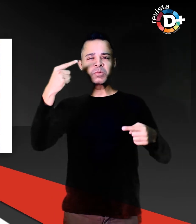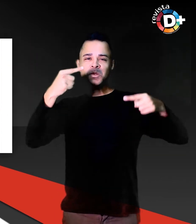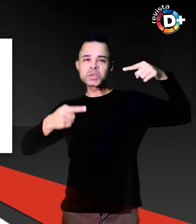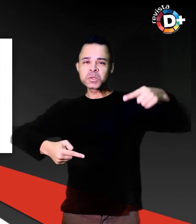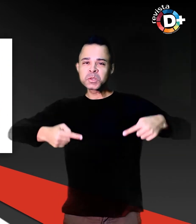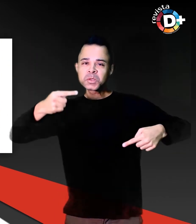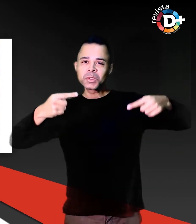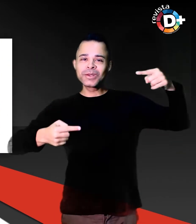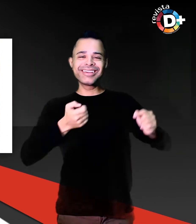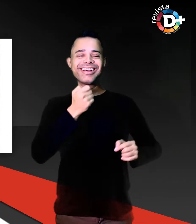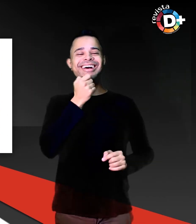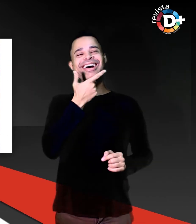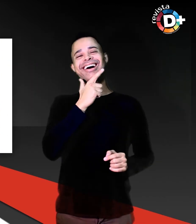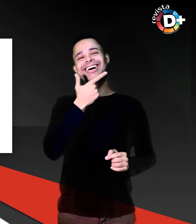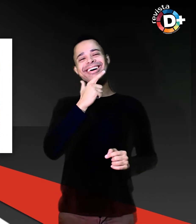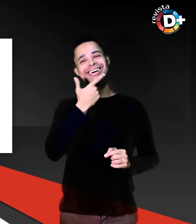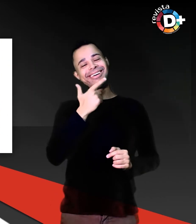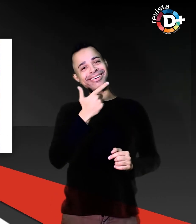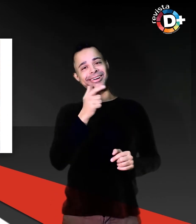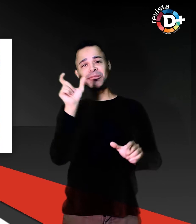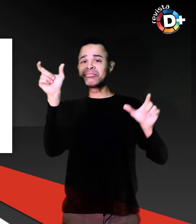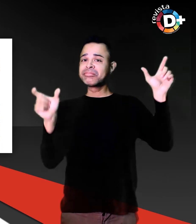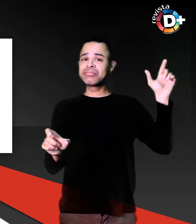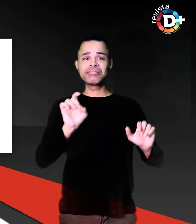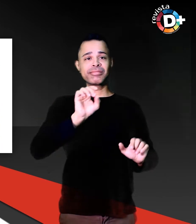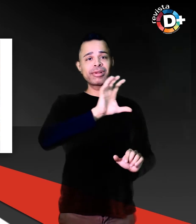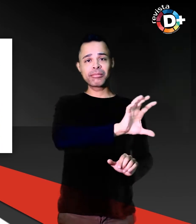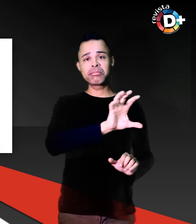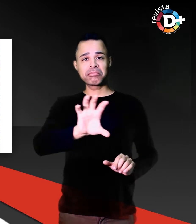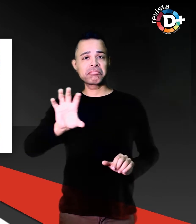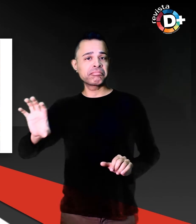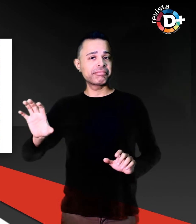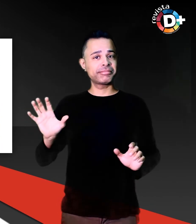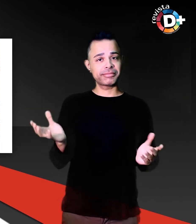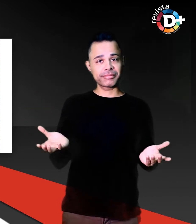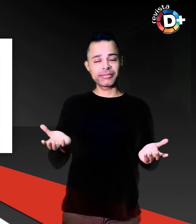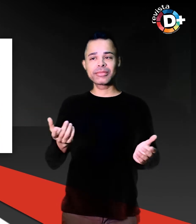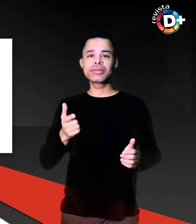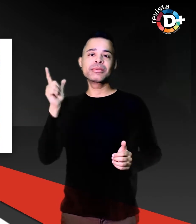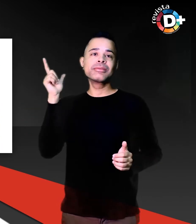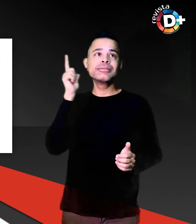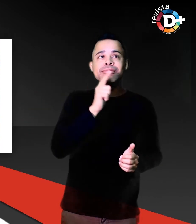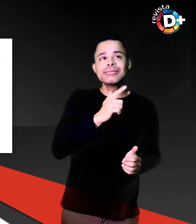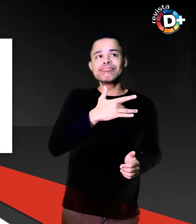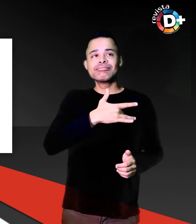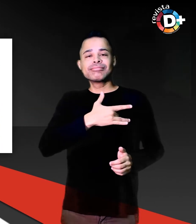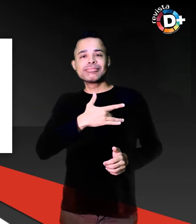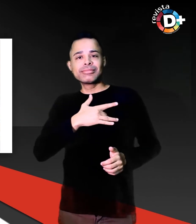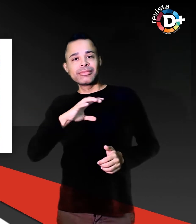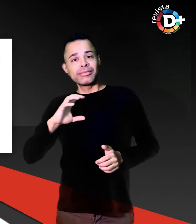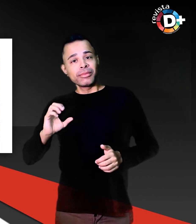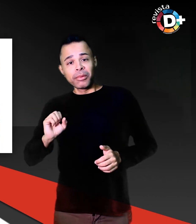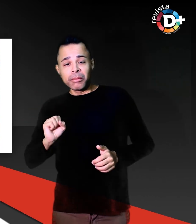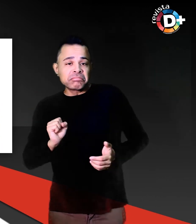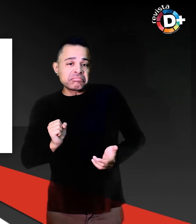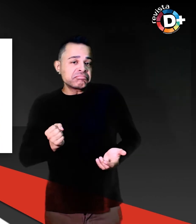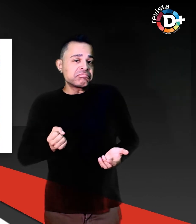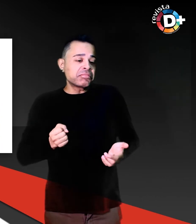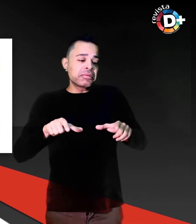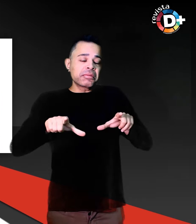amor no trabalho e na independência. Uma perspectiva pessoal e familiar enfatizada